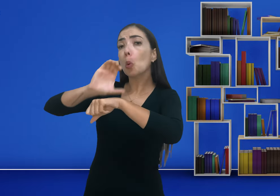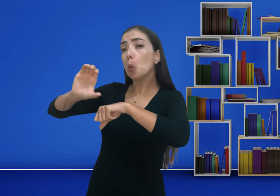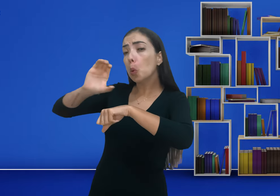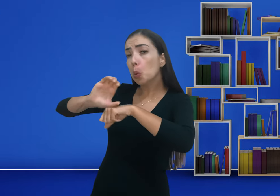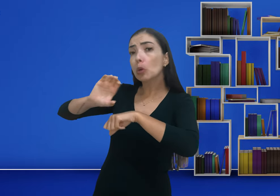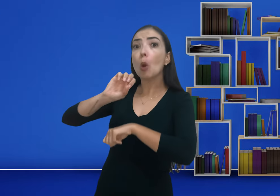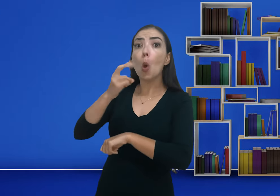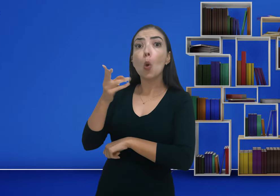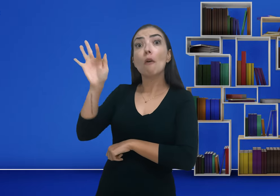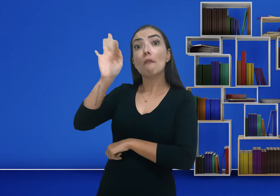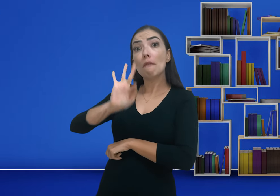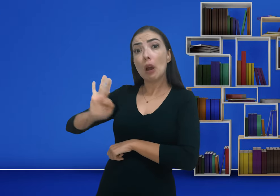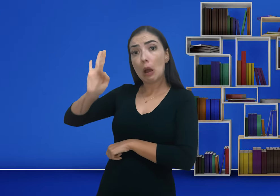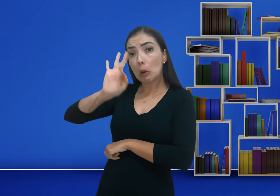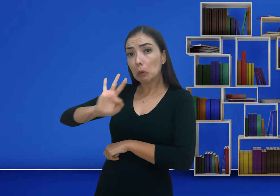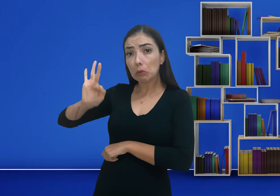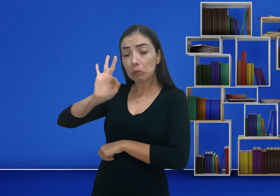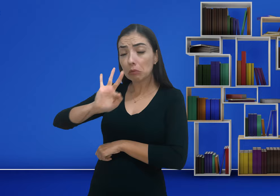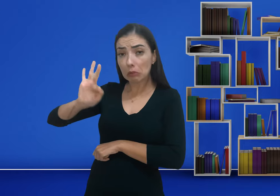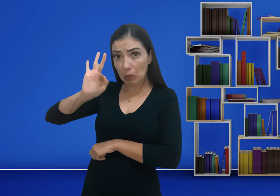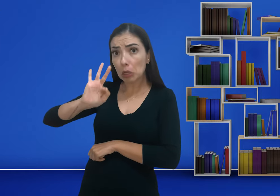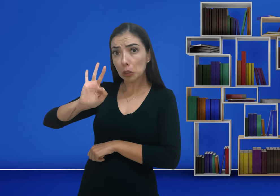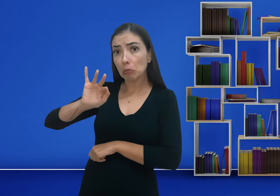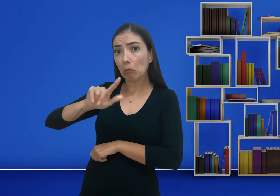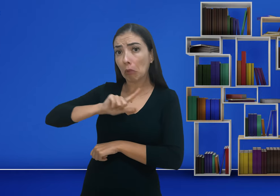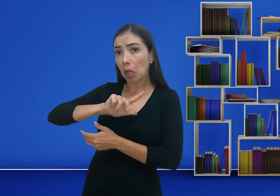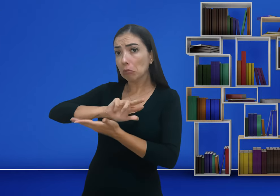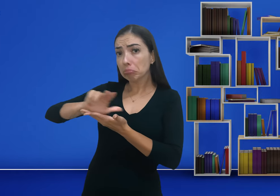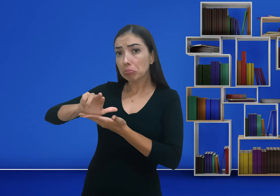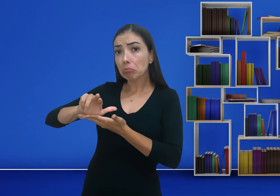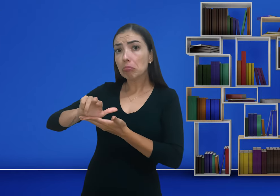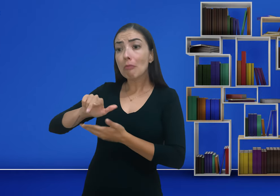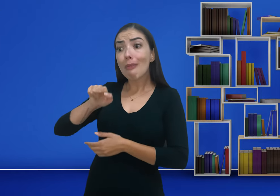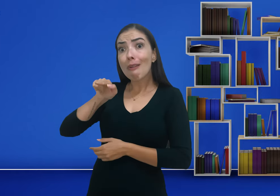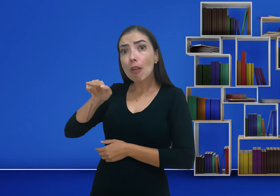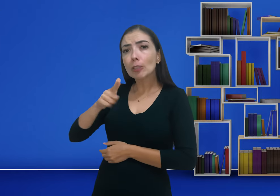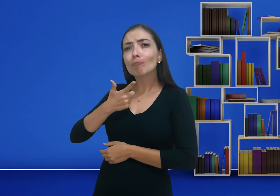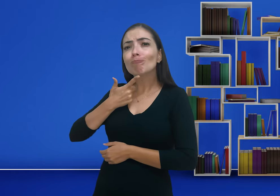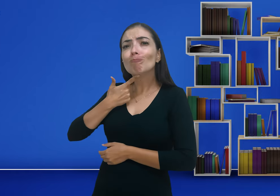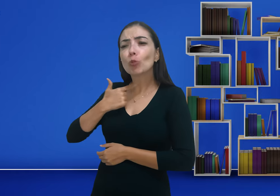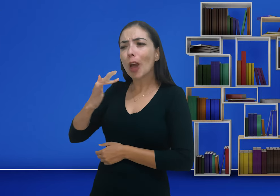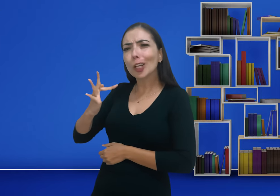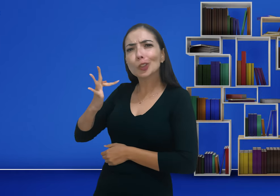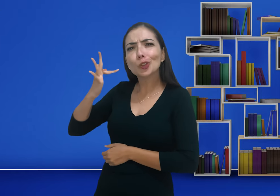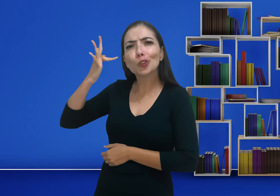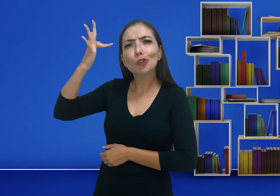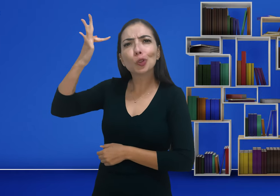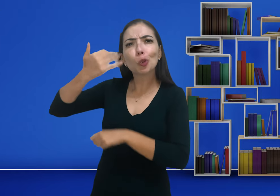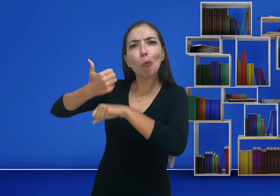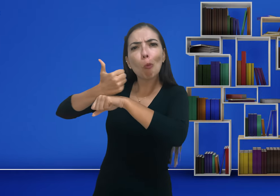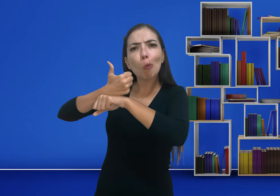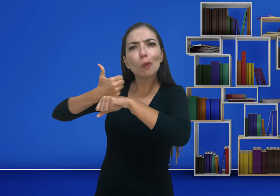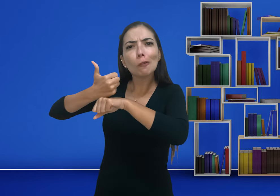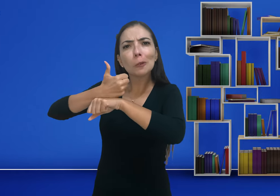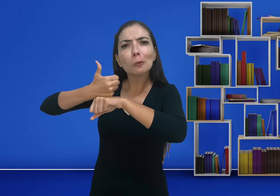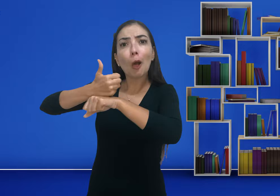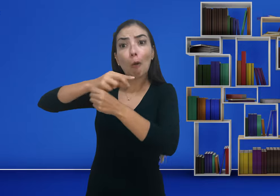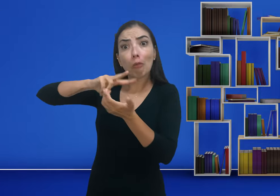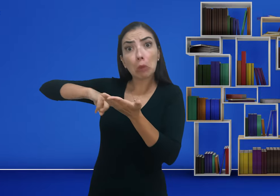pode buscar um curso ou então uma faculdade, dentre outros, e no futuro se tornar um